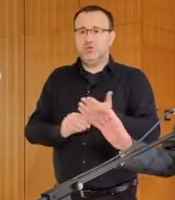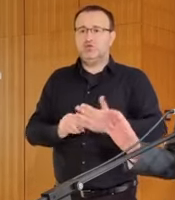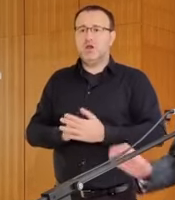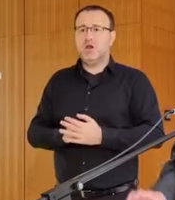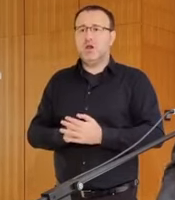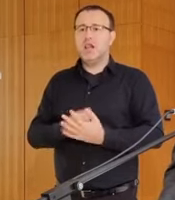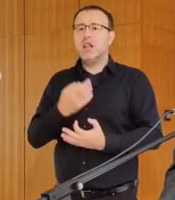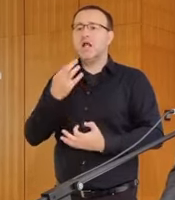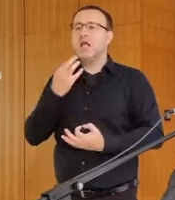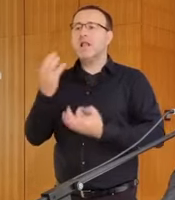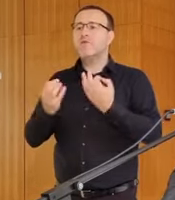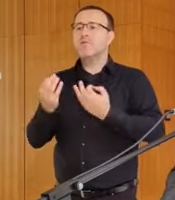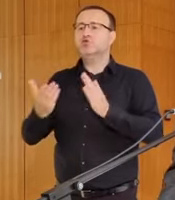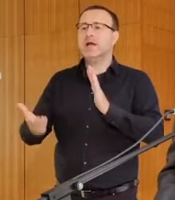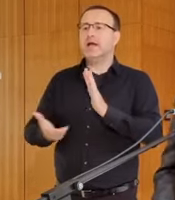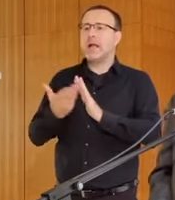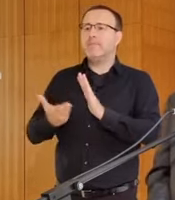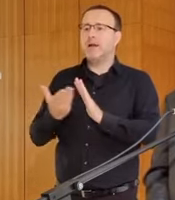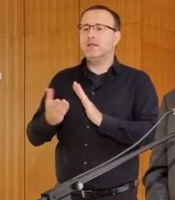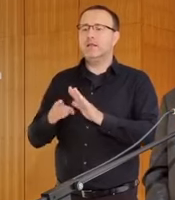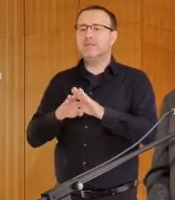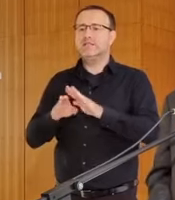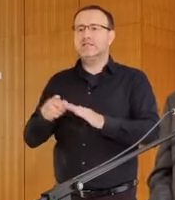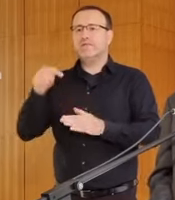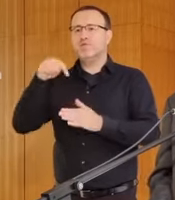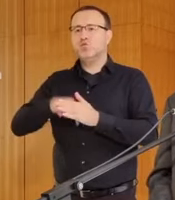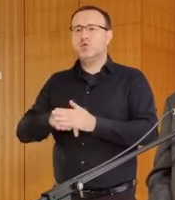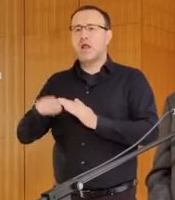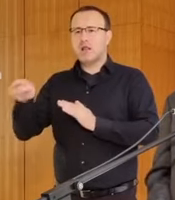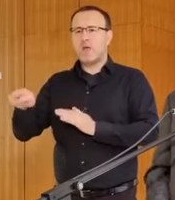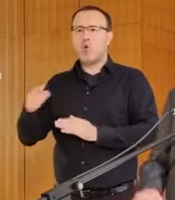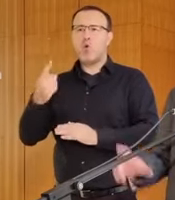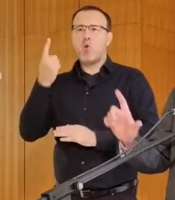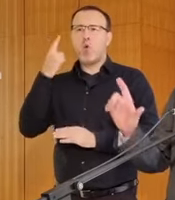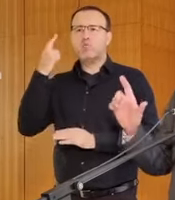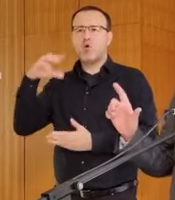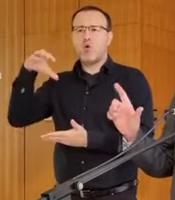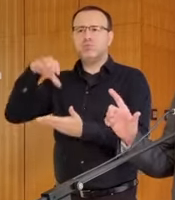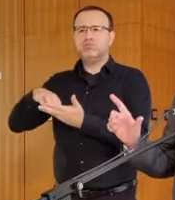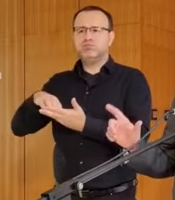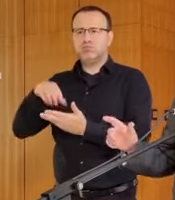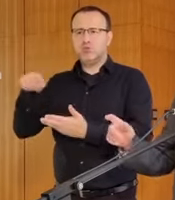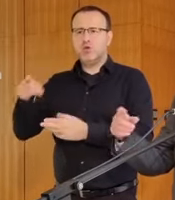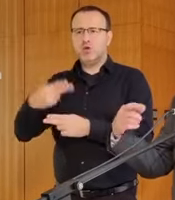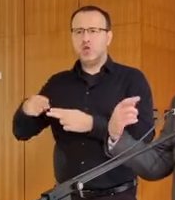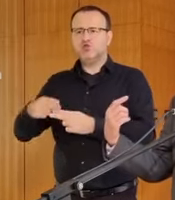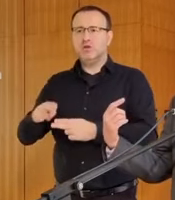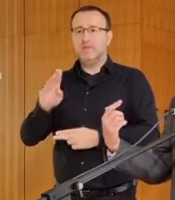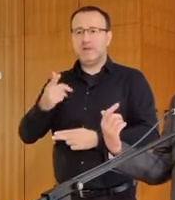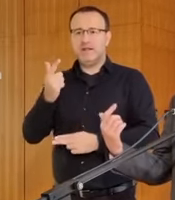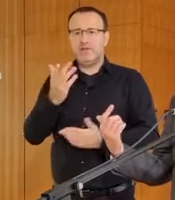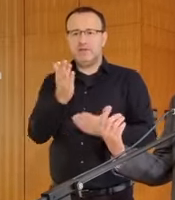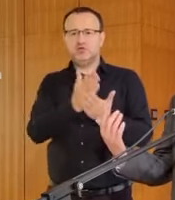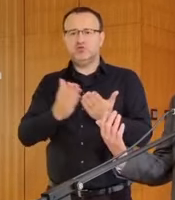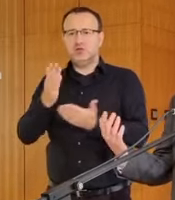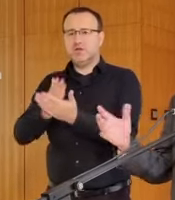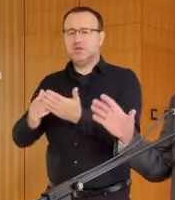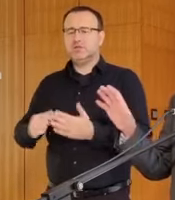informačnú kampaň. Na ministerstve vnútra existuje útvar, ktorý sa tým zaoberá. Ale to má dve časti. Jednak je to